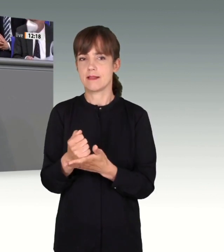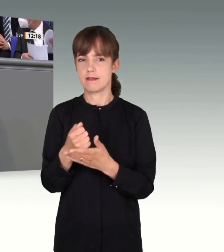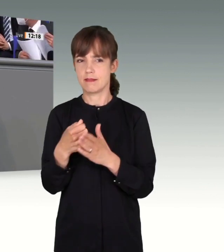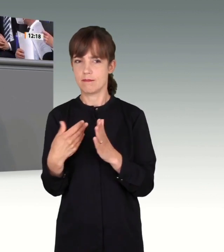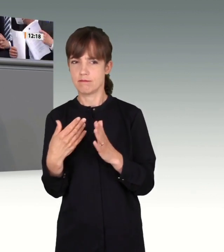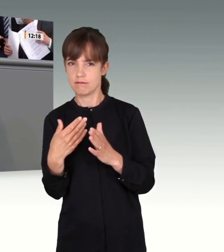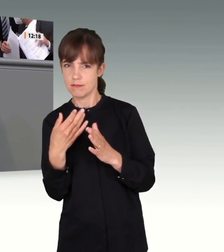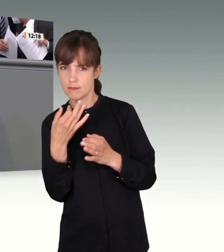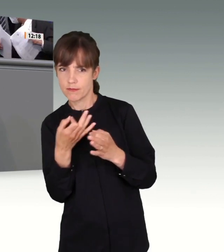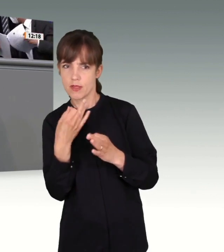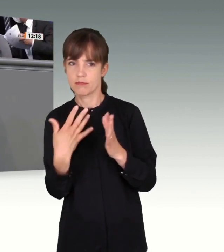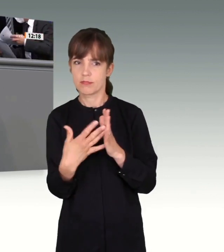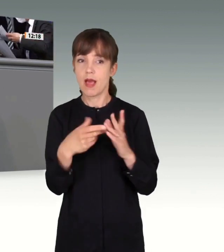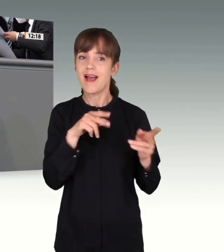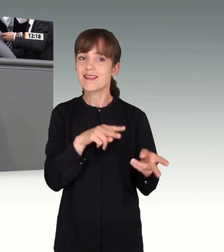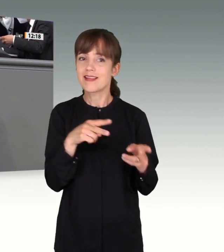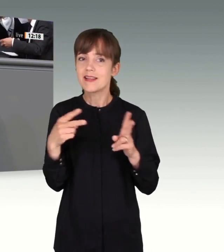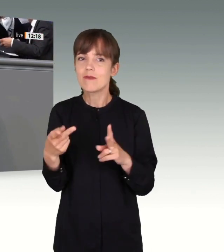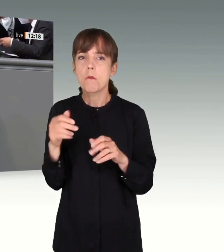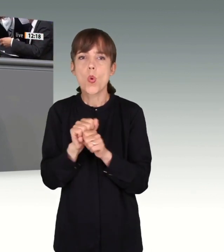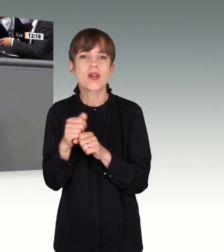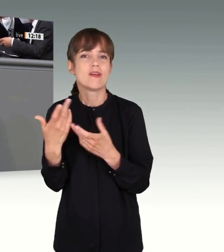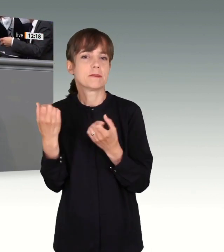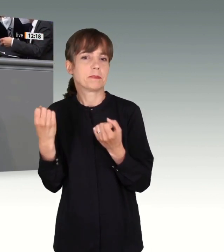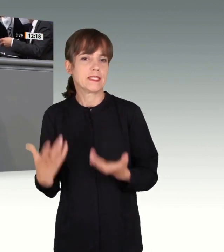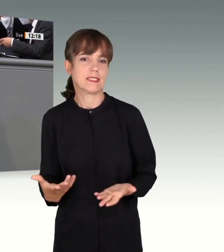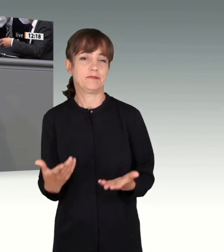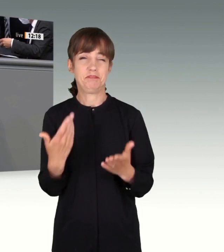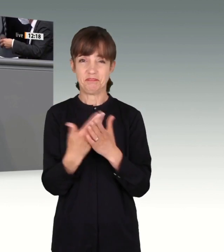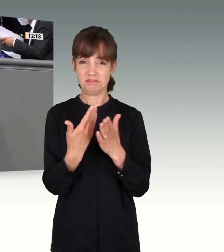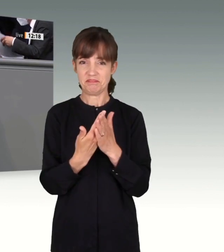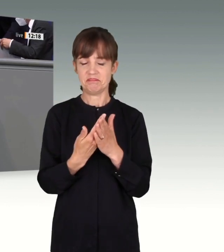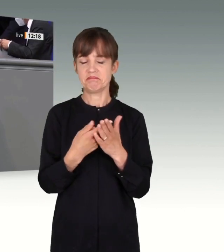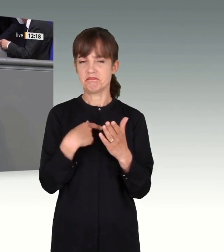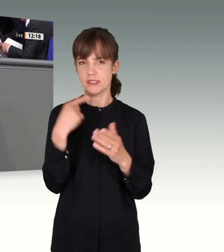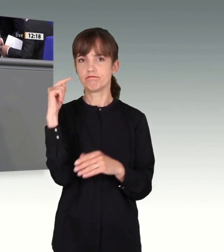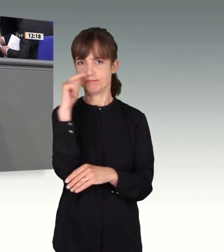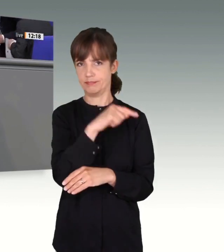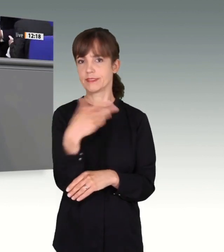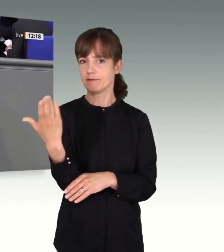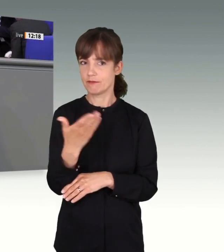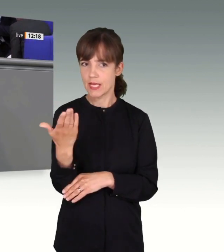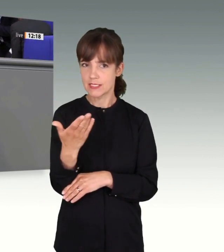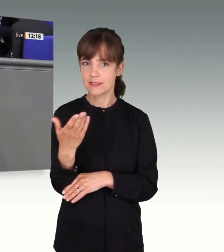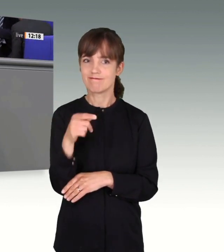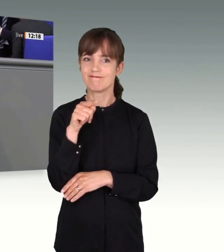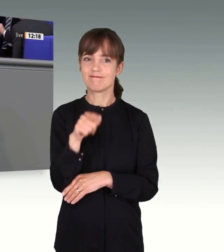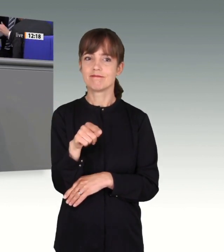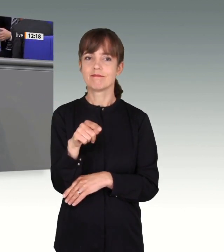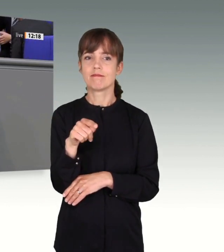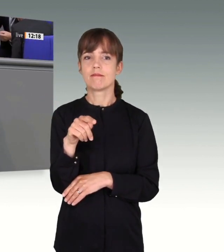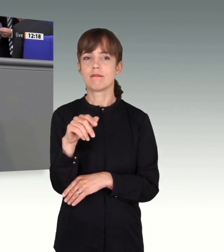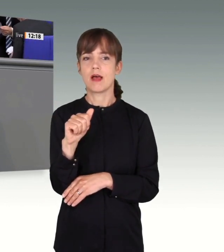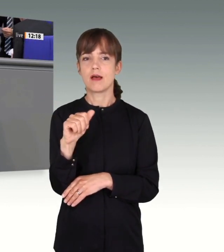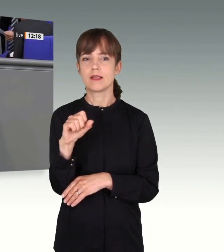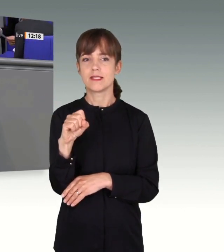Alternative Geschehen zu hinterprüfen. Ein Beispiel, das hier aus unserer Sicht versäumt wurde, war, dass man diese Aservata aus Italien